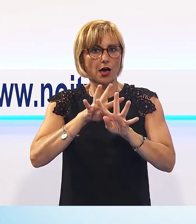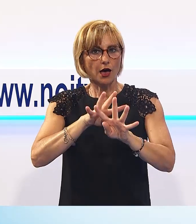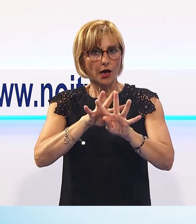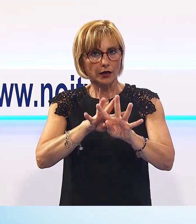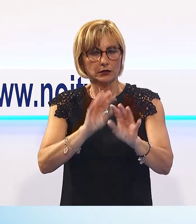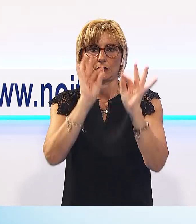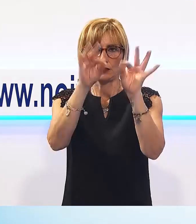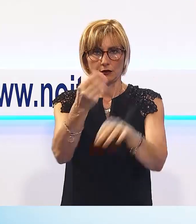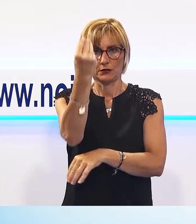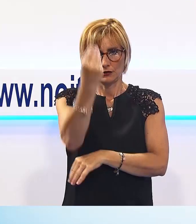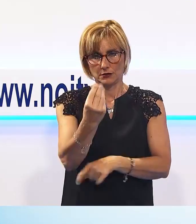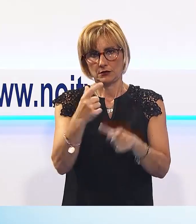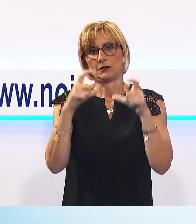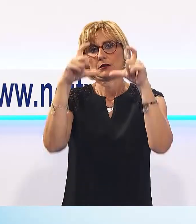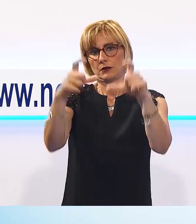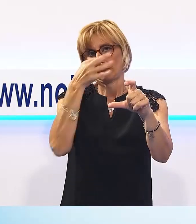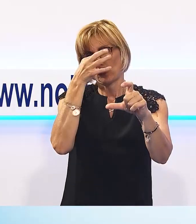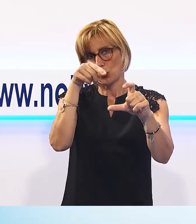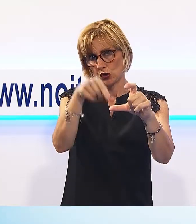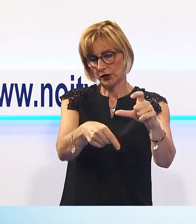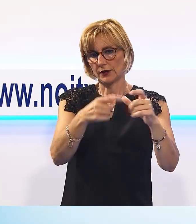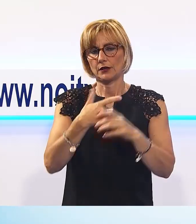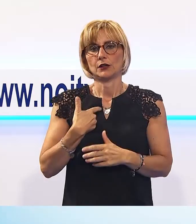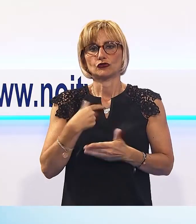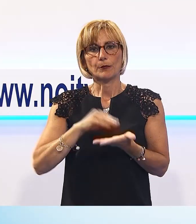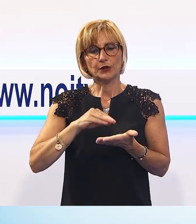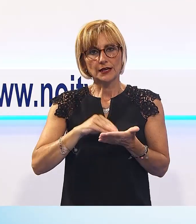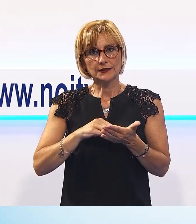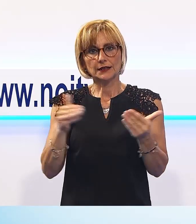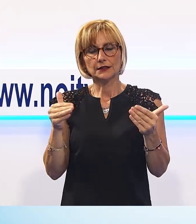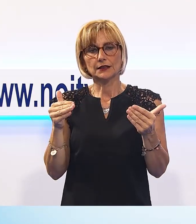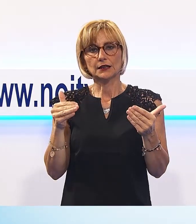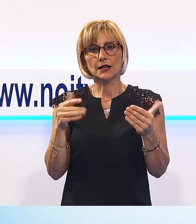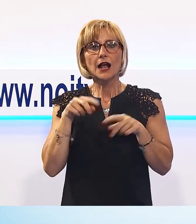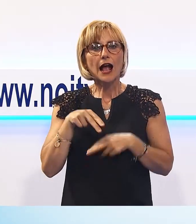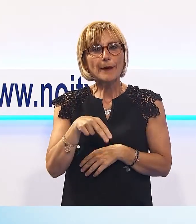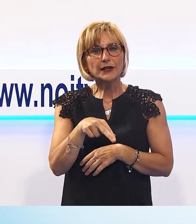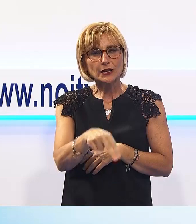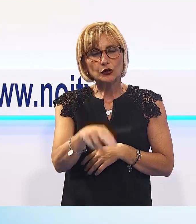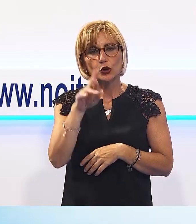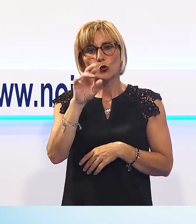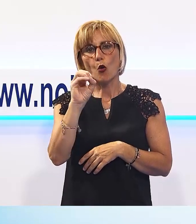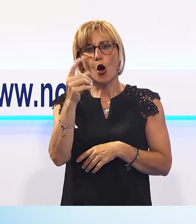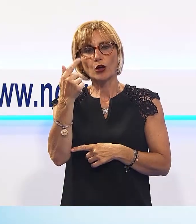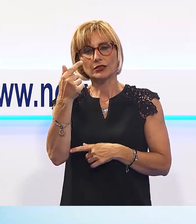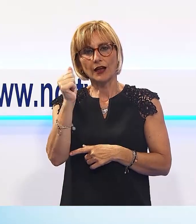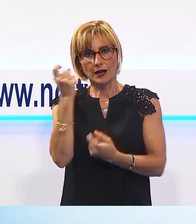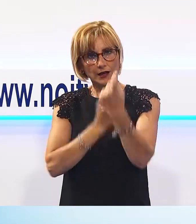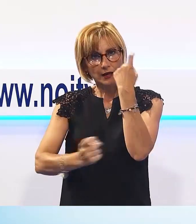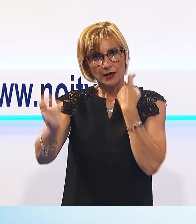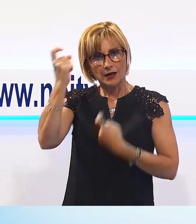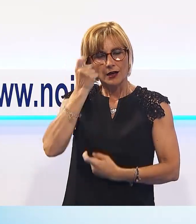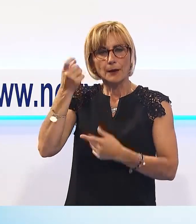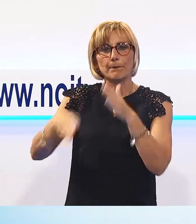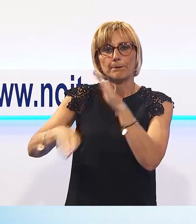una corona da parte delle istituzioni. Saranno presenti i camminatori di ruota, che partiranno a piedi nel pomeriggio dal paese natale di Donaldo